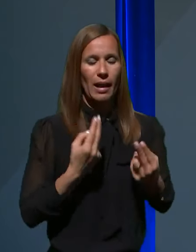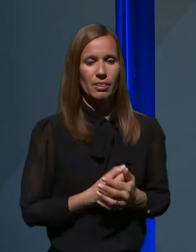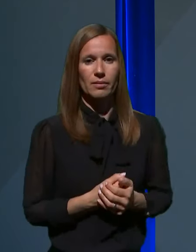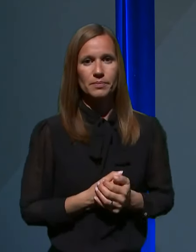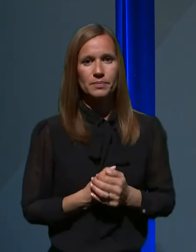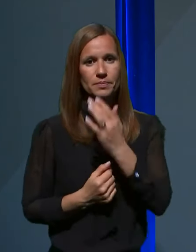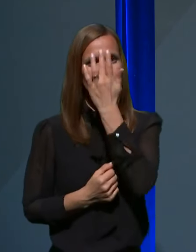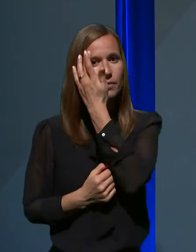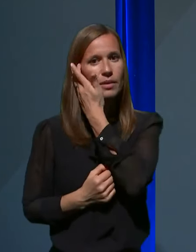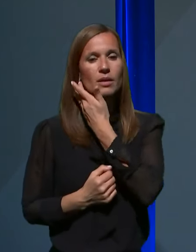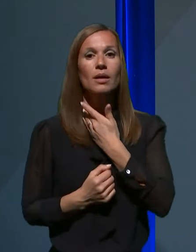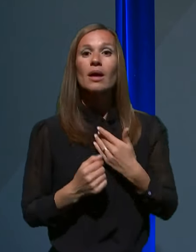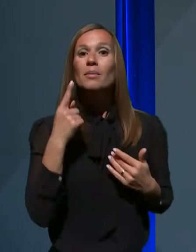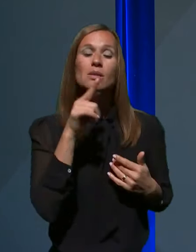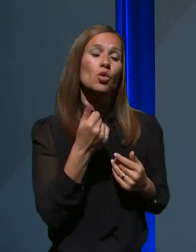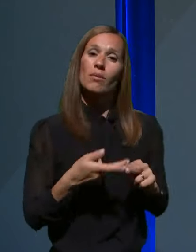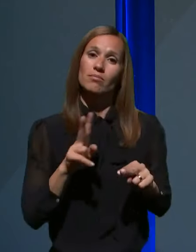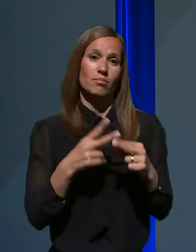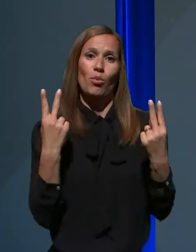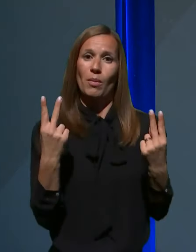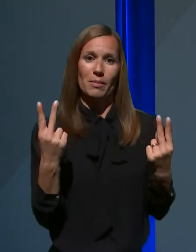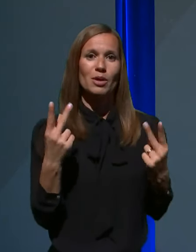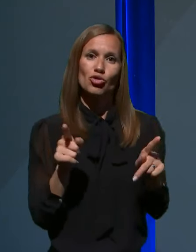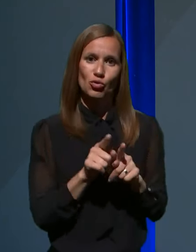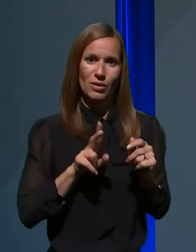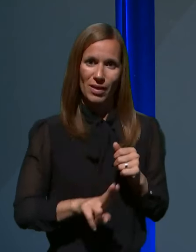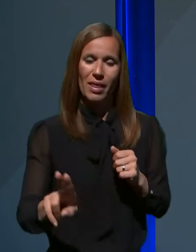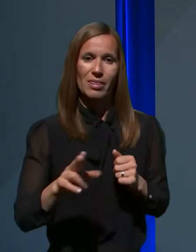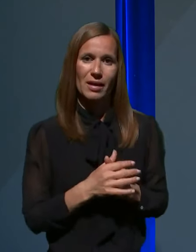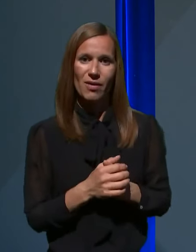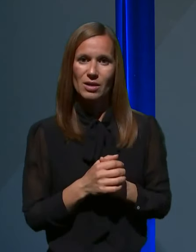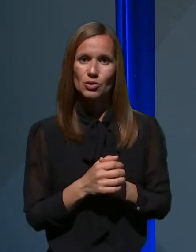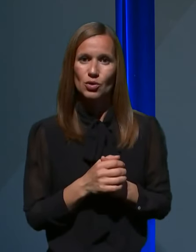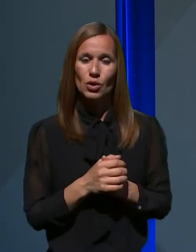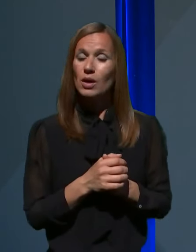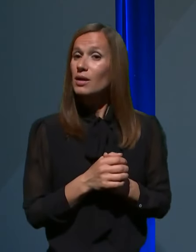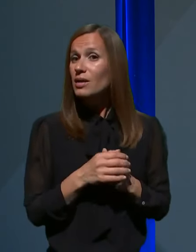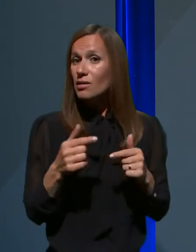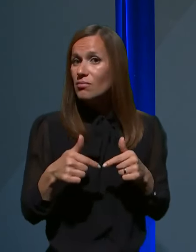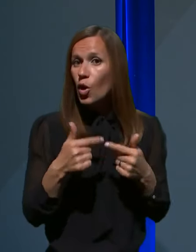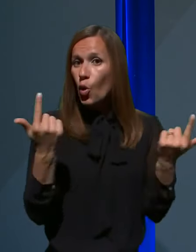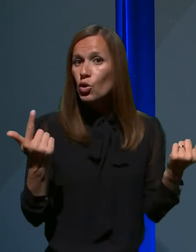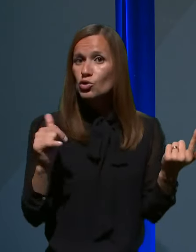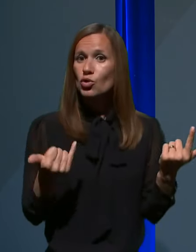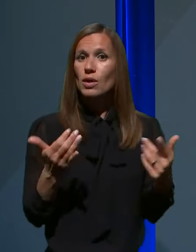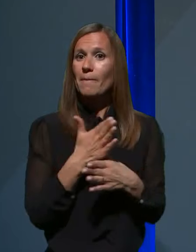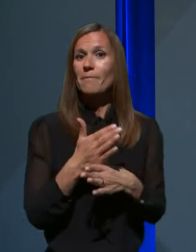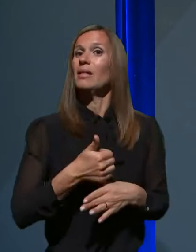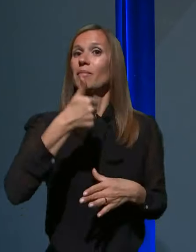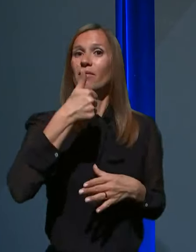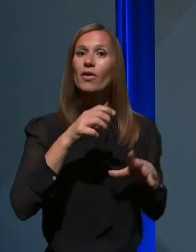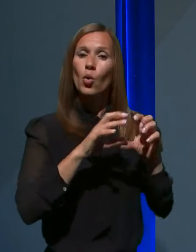Mislim, da je to ključno tudi v nadaljevanju in da je nekako logično, da smo med prve ukrepe